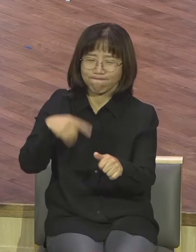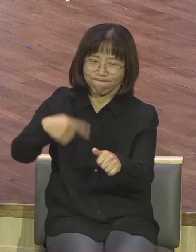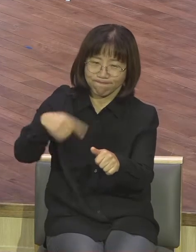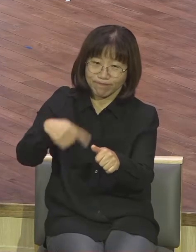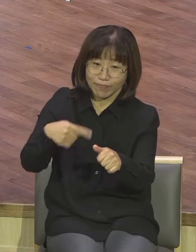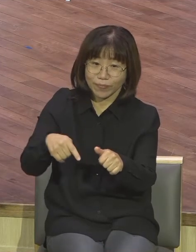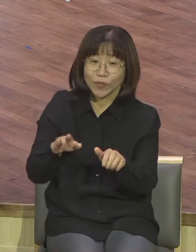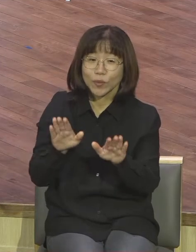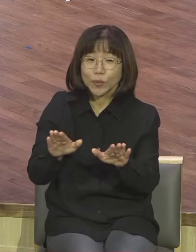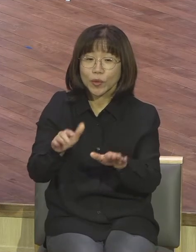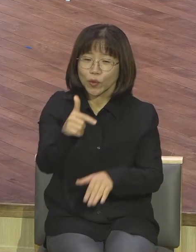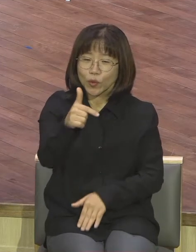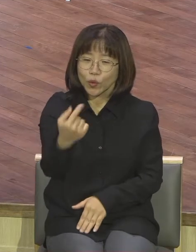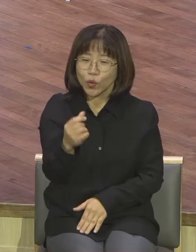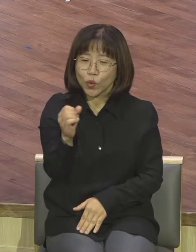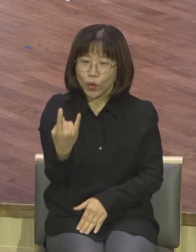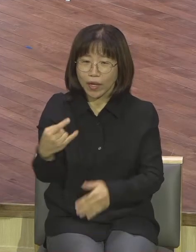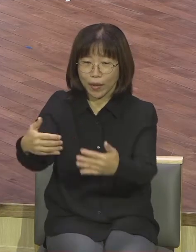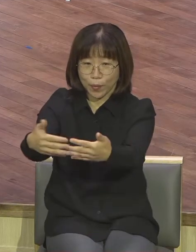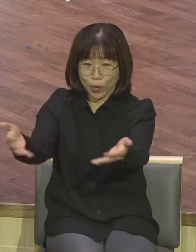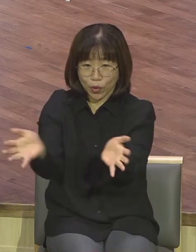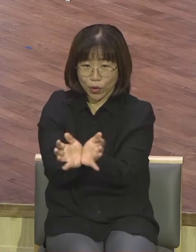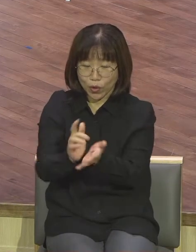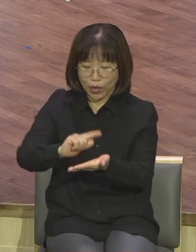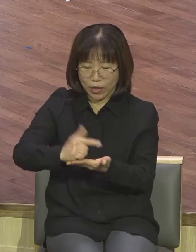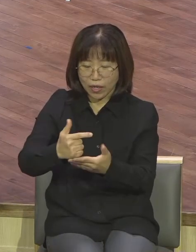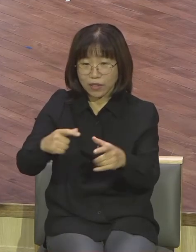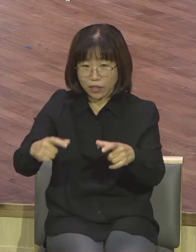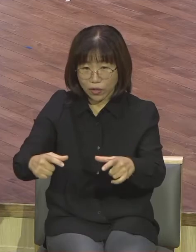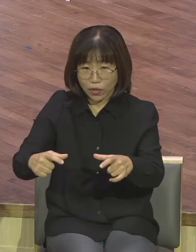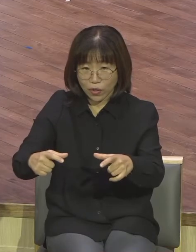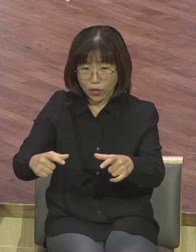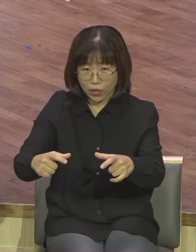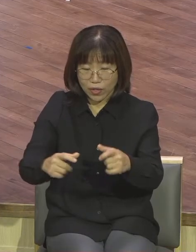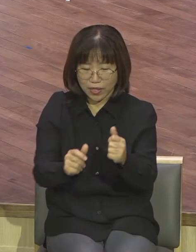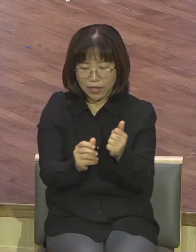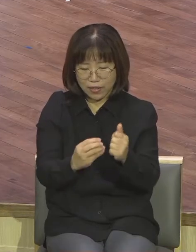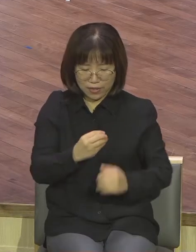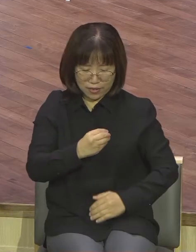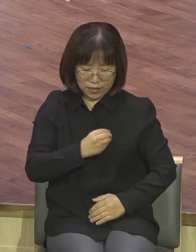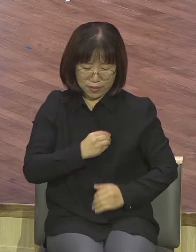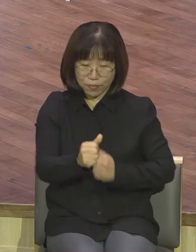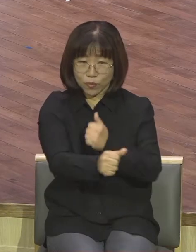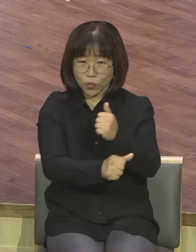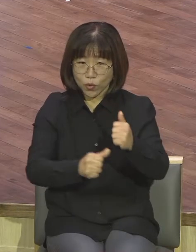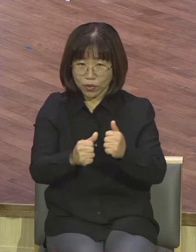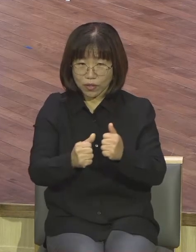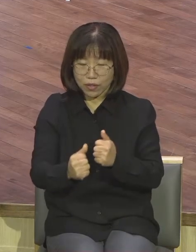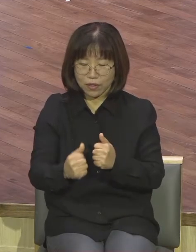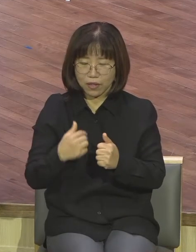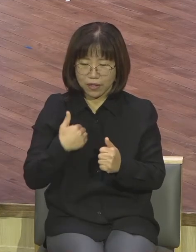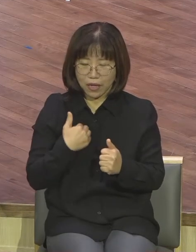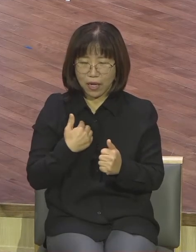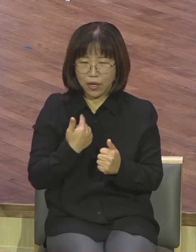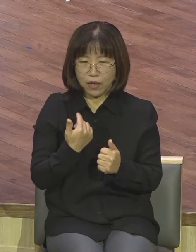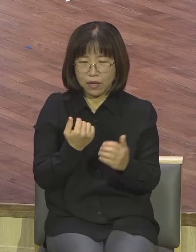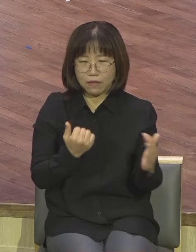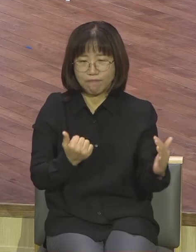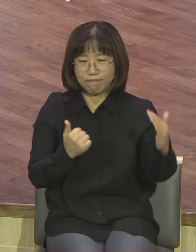노회장 우리 강서 노회장 임원들 다 늘 인사를 해마다 와요 노회장에 선출되면 오는데